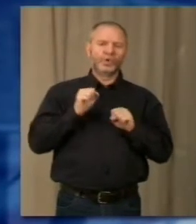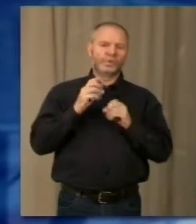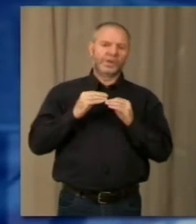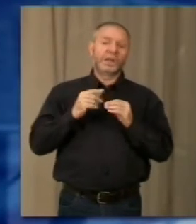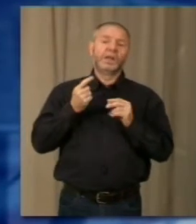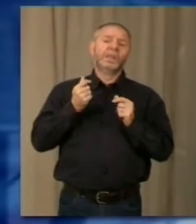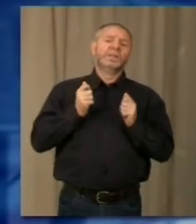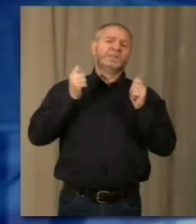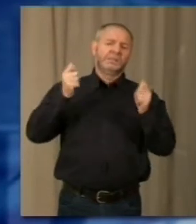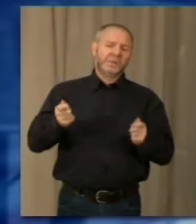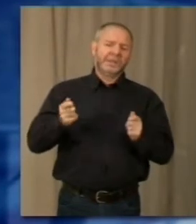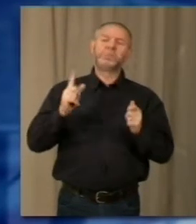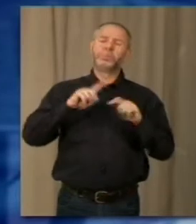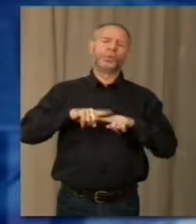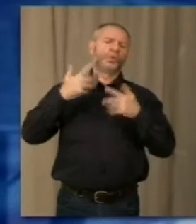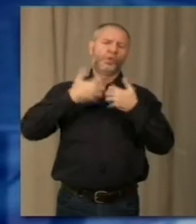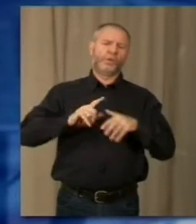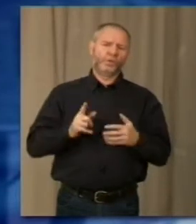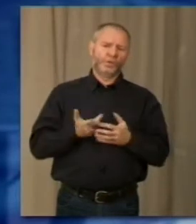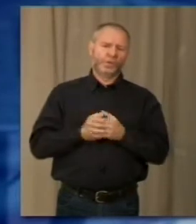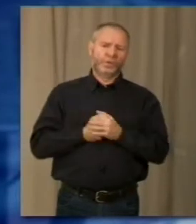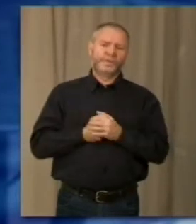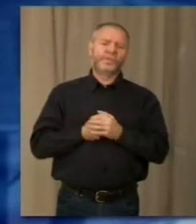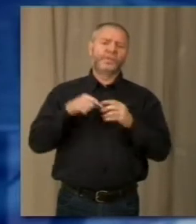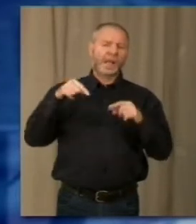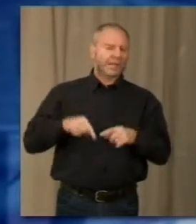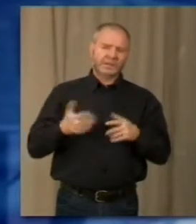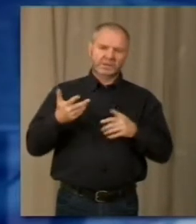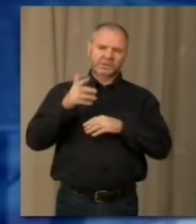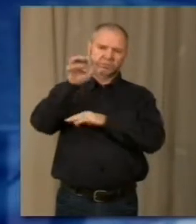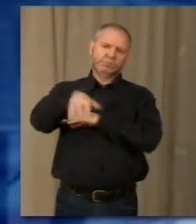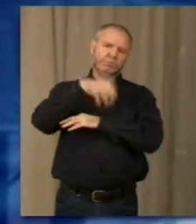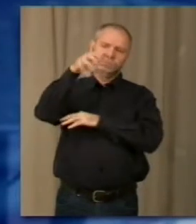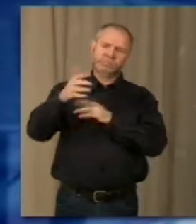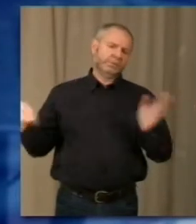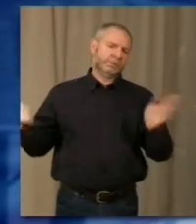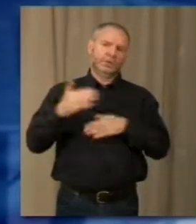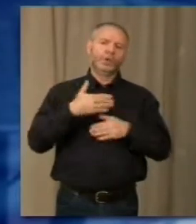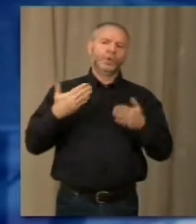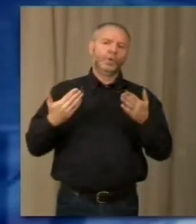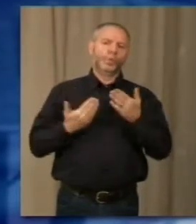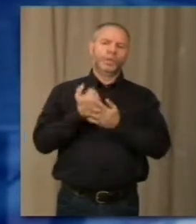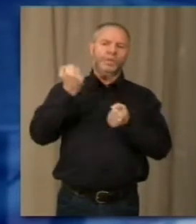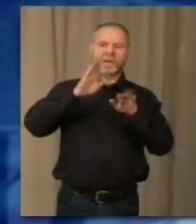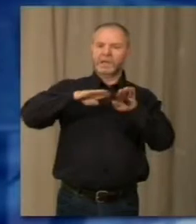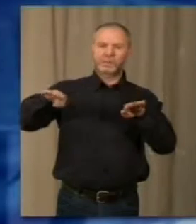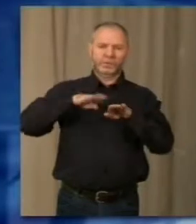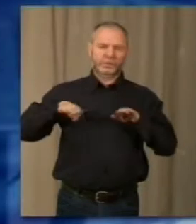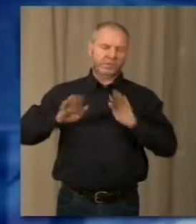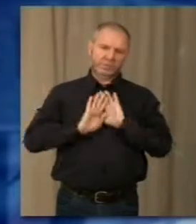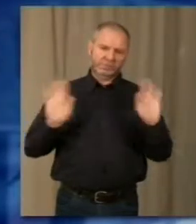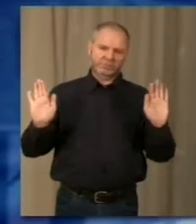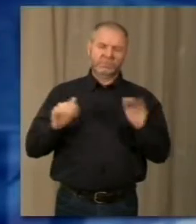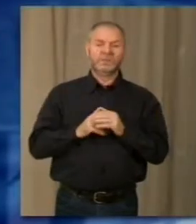costi elevati e la scarsa funzionalità degli spazi. Ora la zona sarà sistemata e saranno realizzati nuovi posti auto. L'intervento è stato